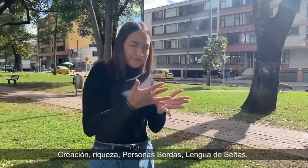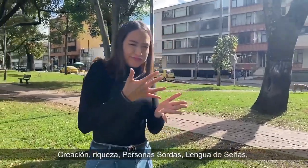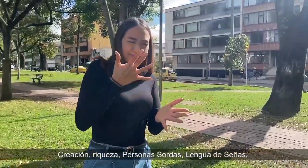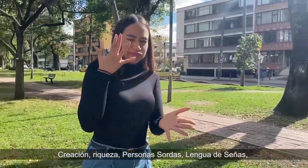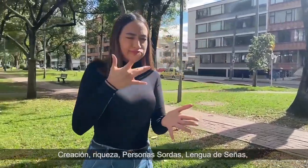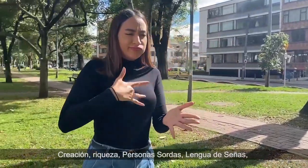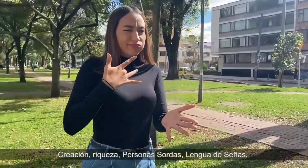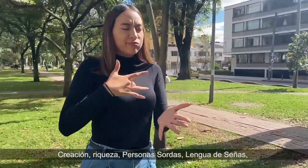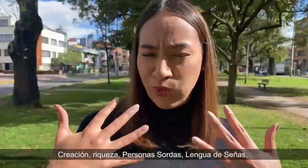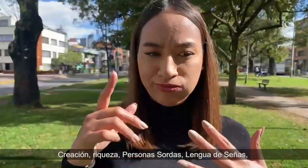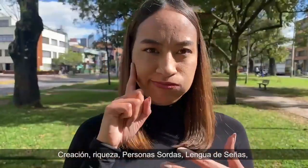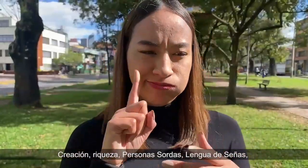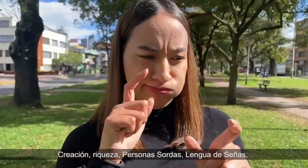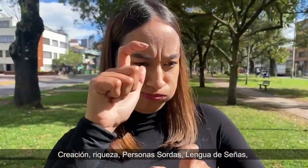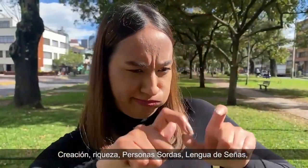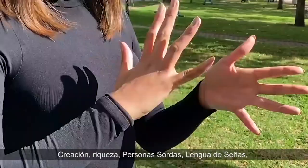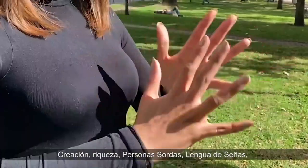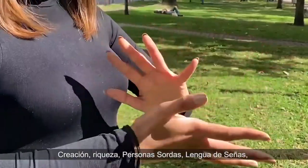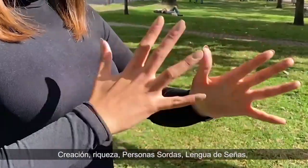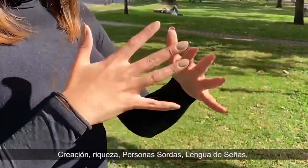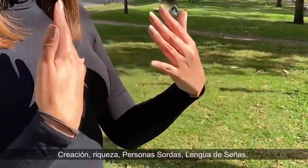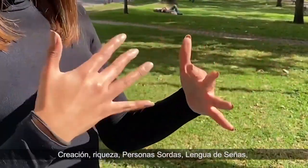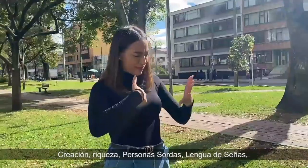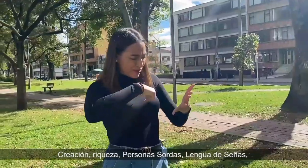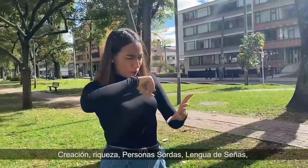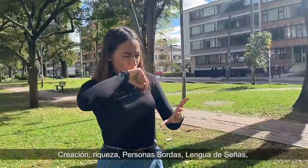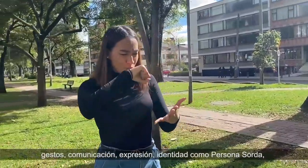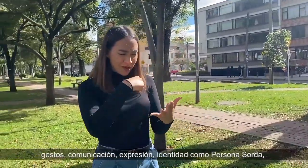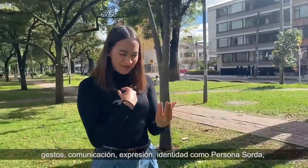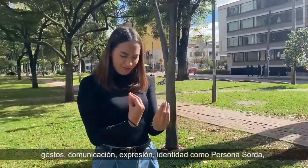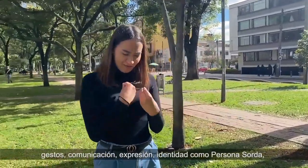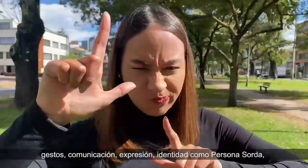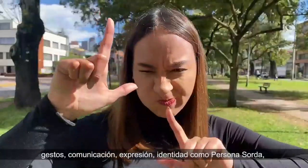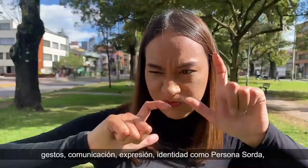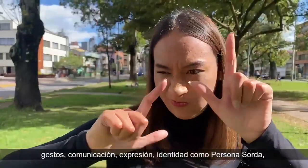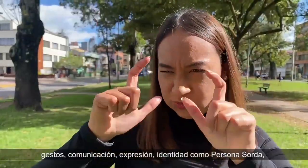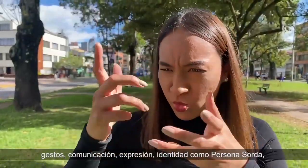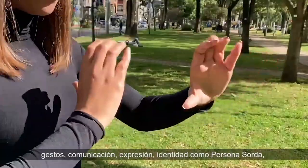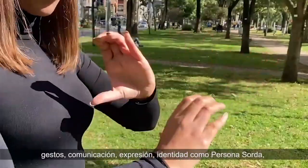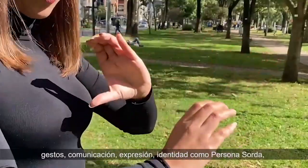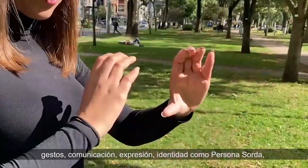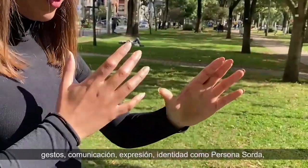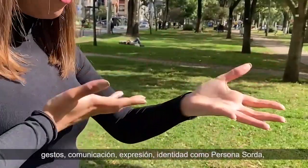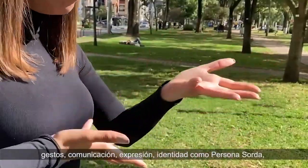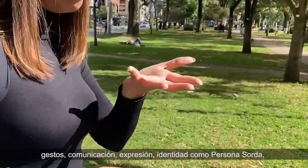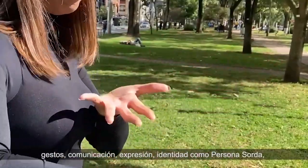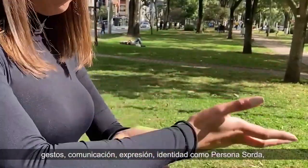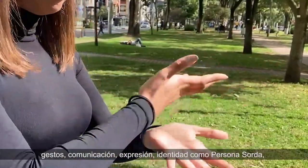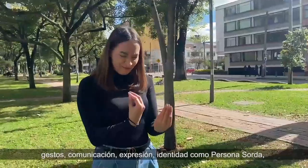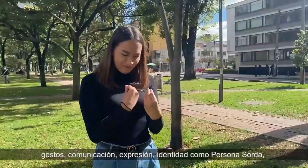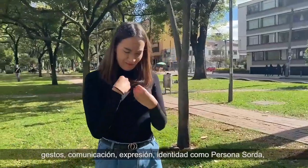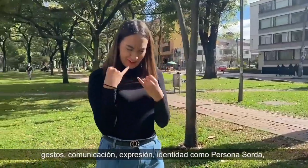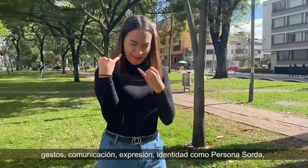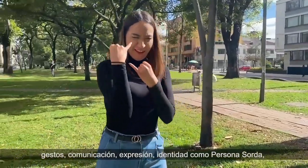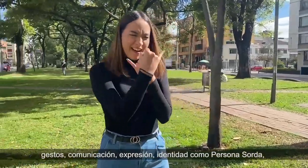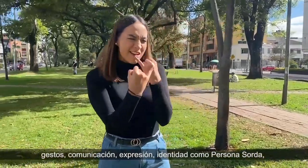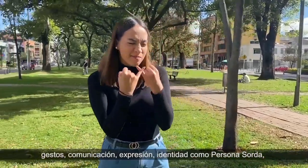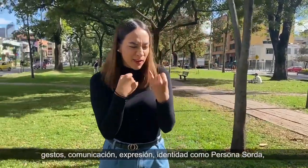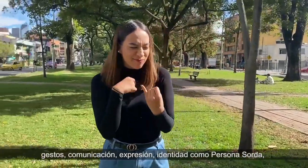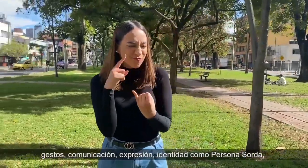Creación, riqueza, personas sordas, lengua de señas, gestos, comunicación, expresión, identidad